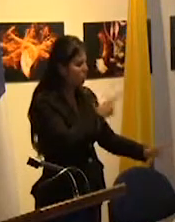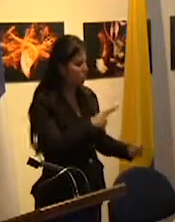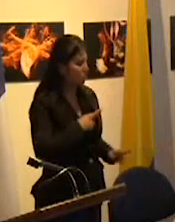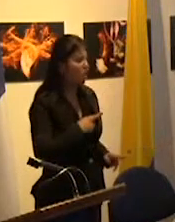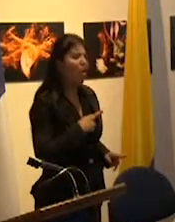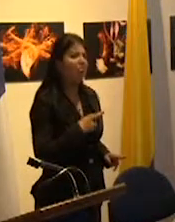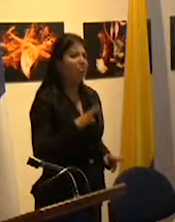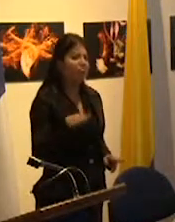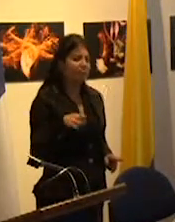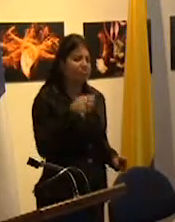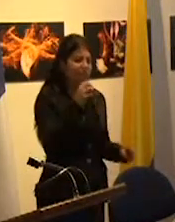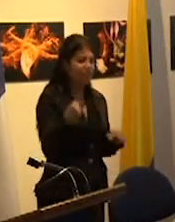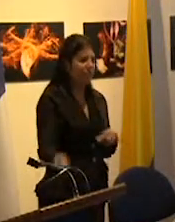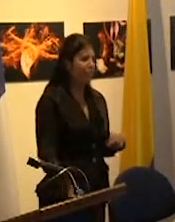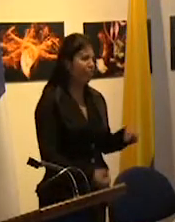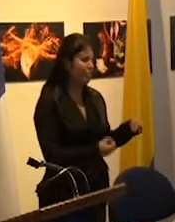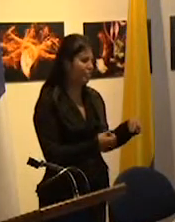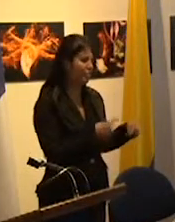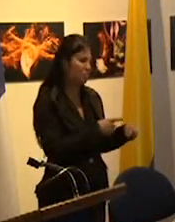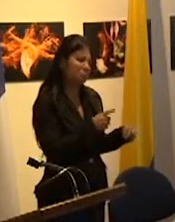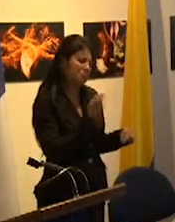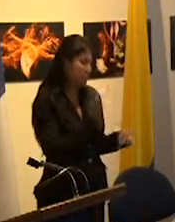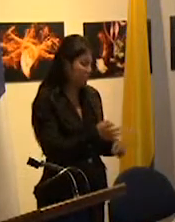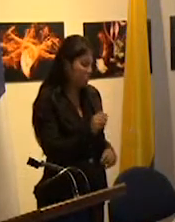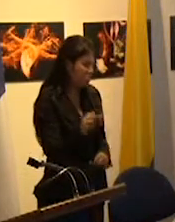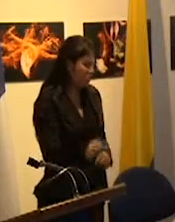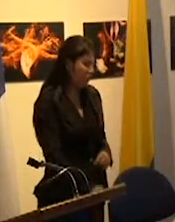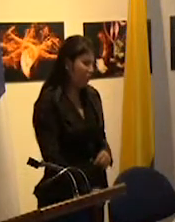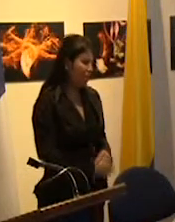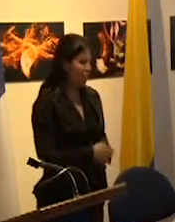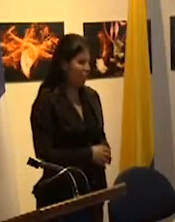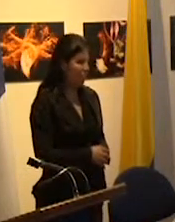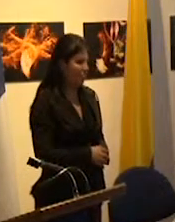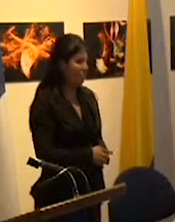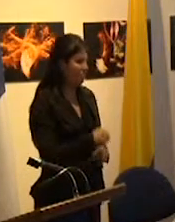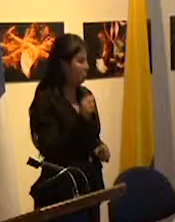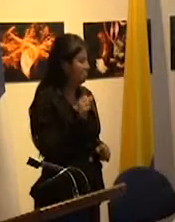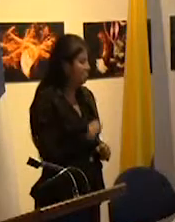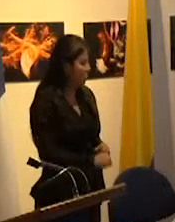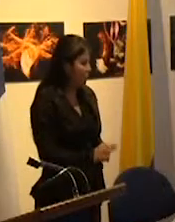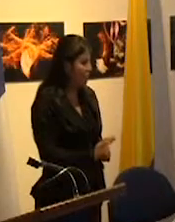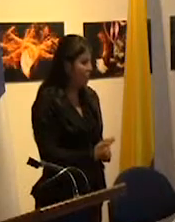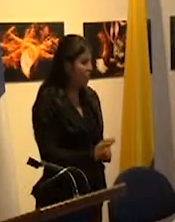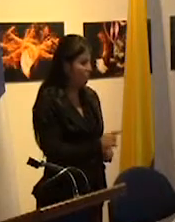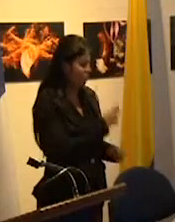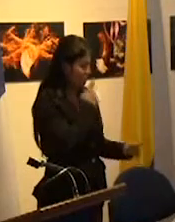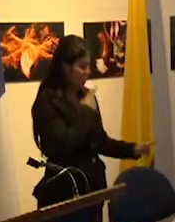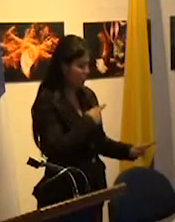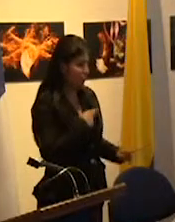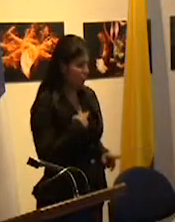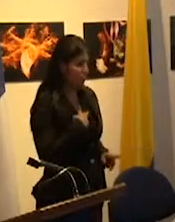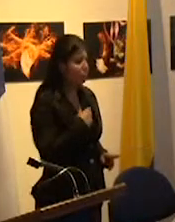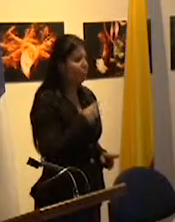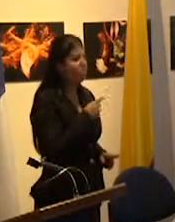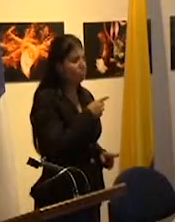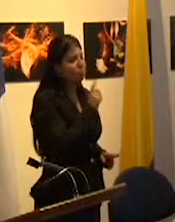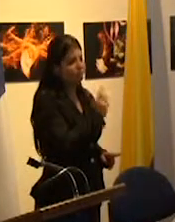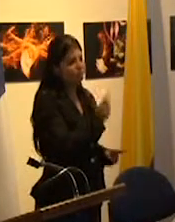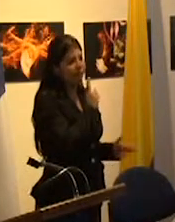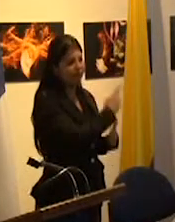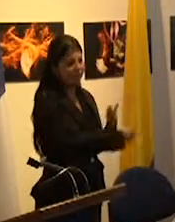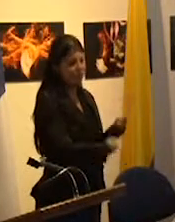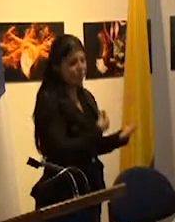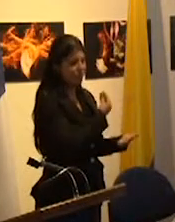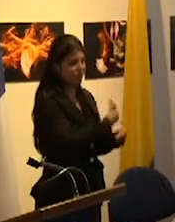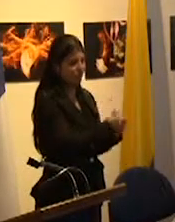es que la educación en su conjunto va muy mal y eso lo sostiene también en función de